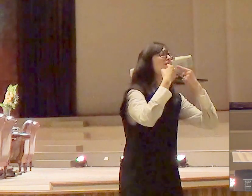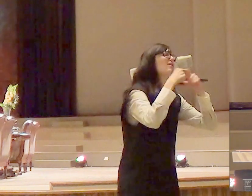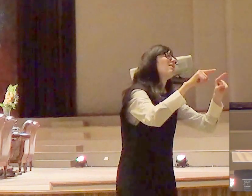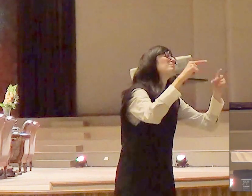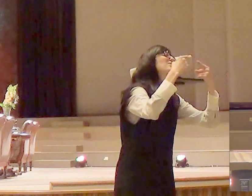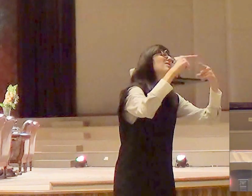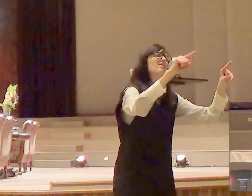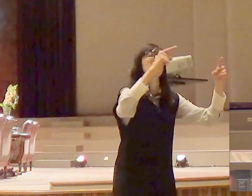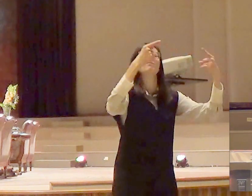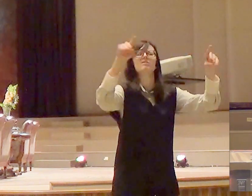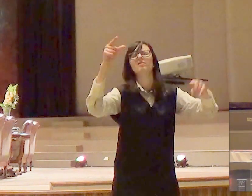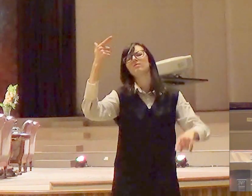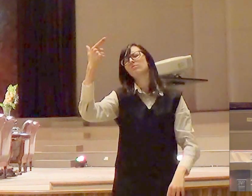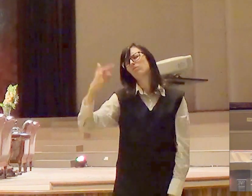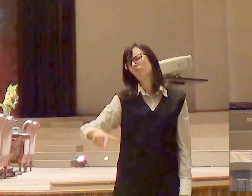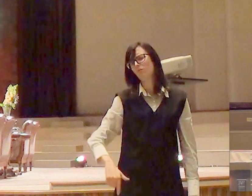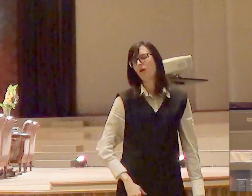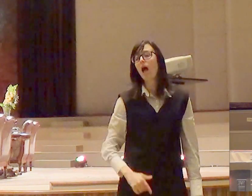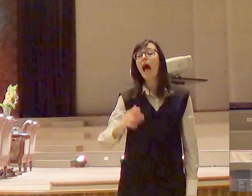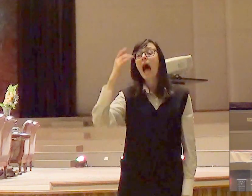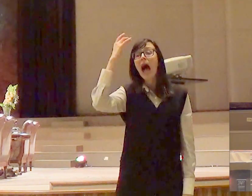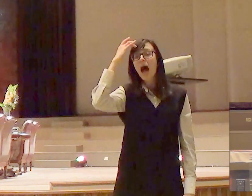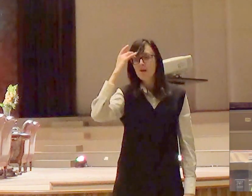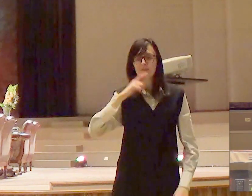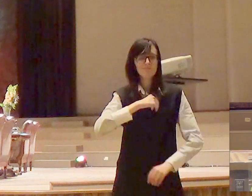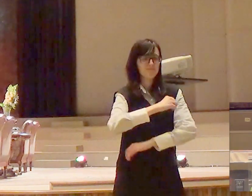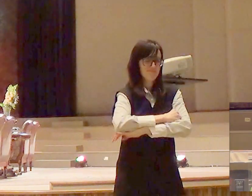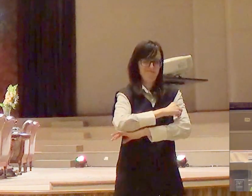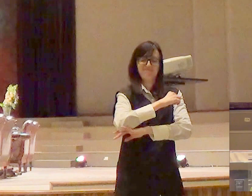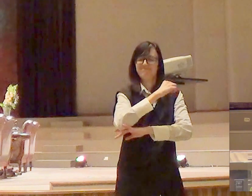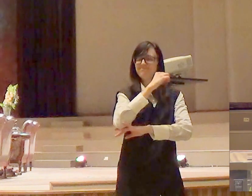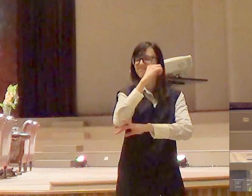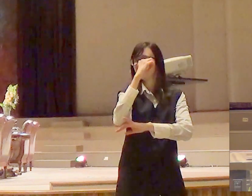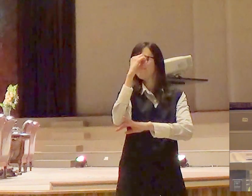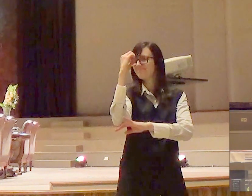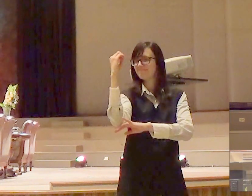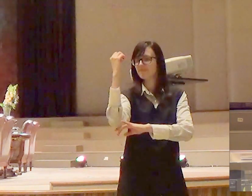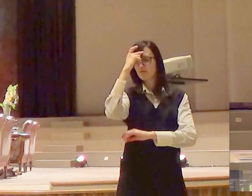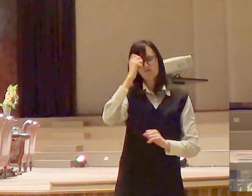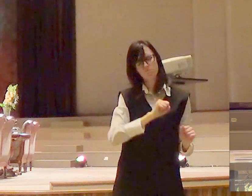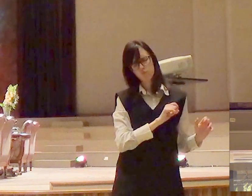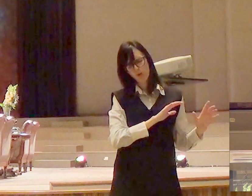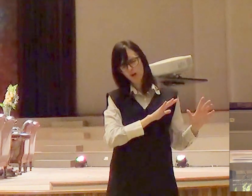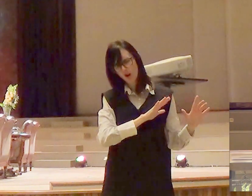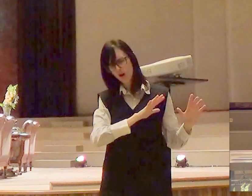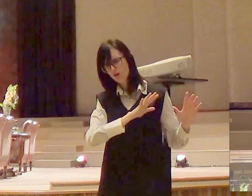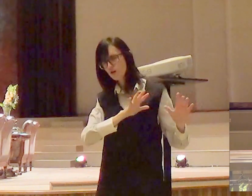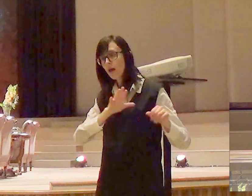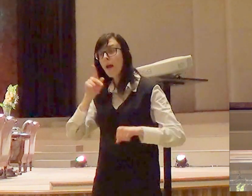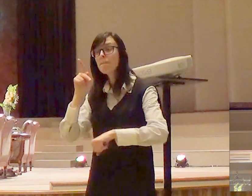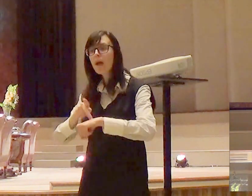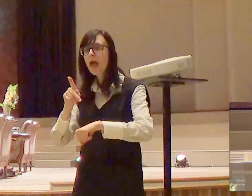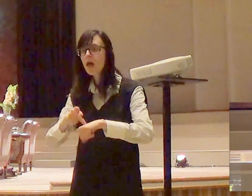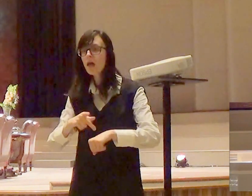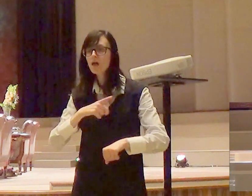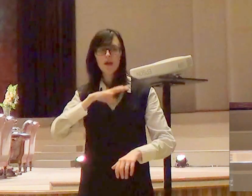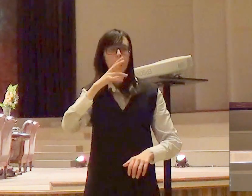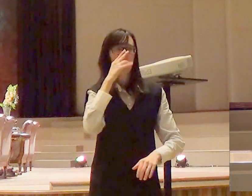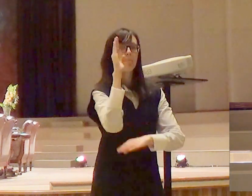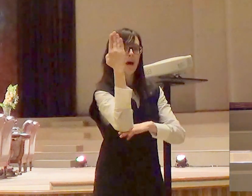insubmissão e no dia seguinte aquele povo volta com pedras na mão paus na mão dizendo assim